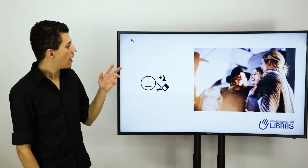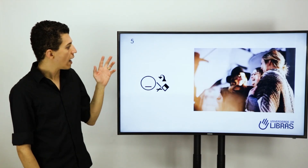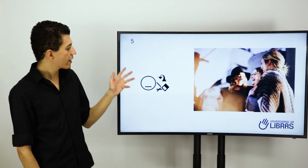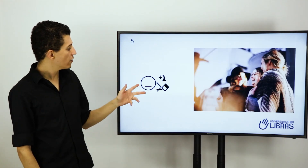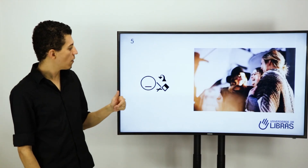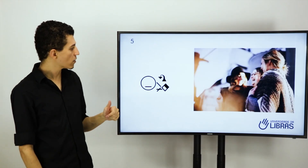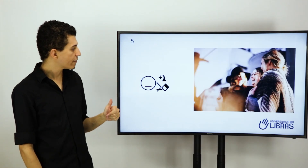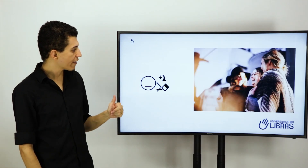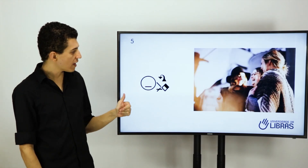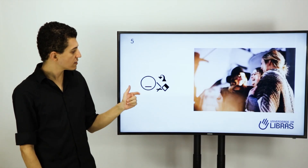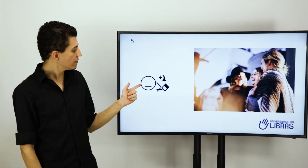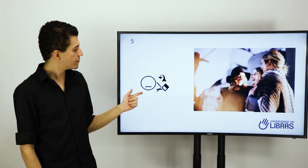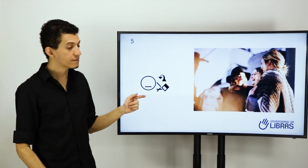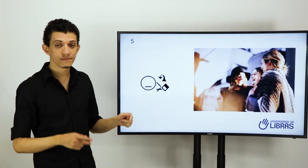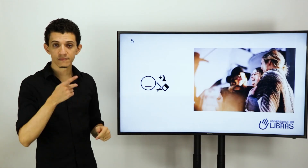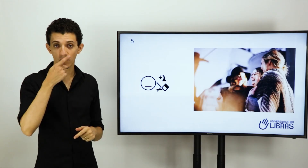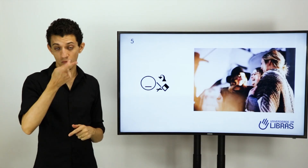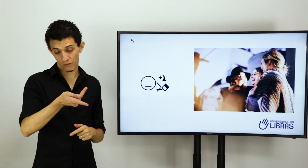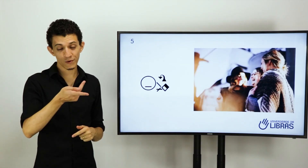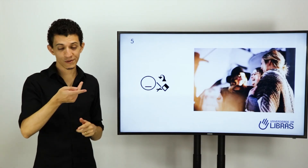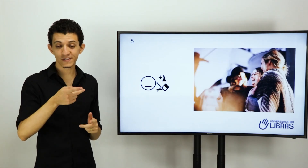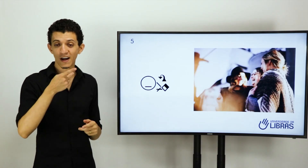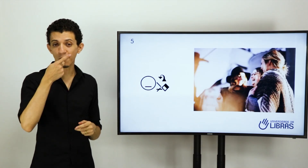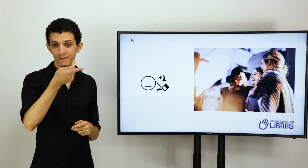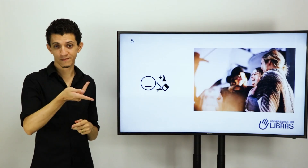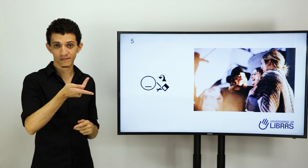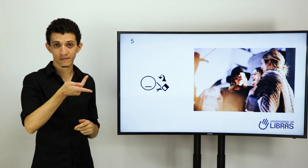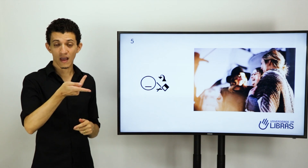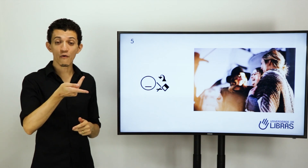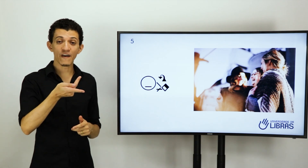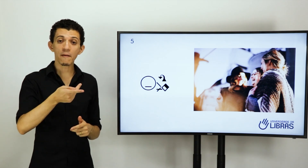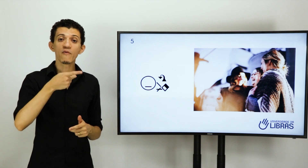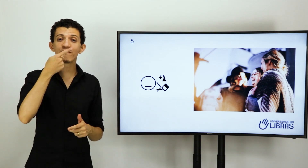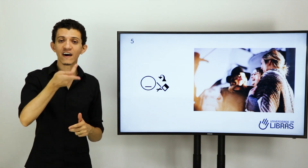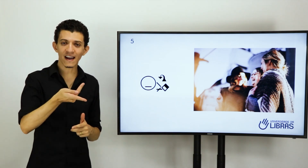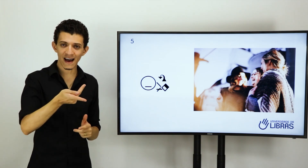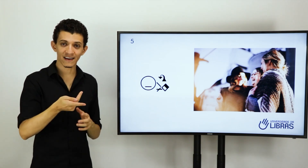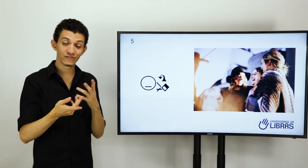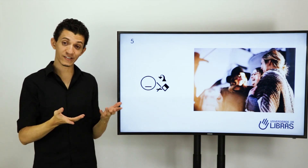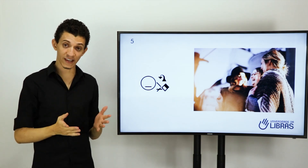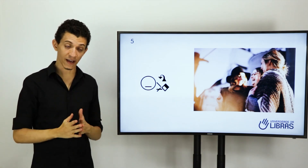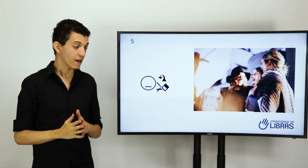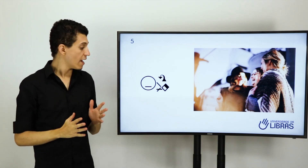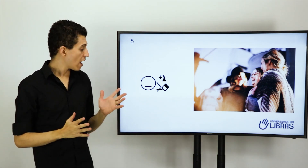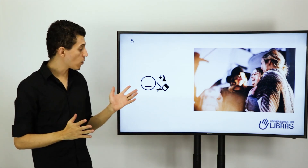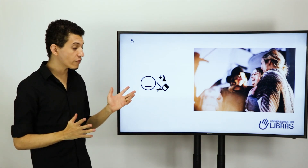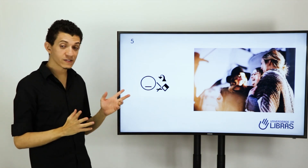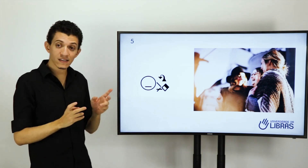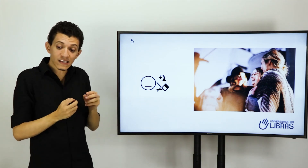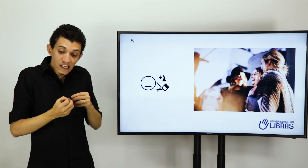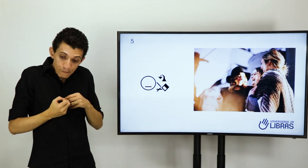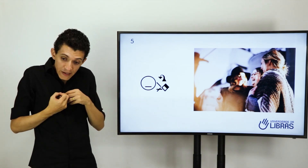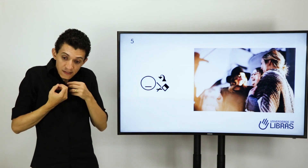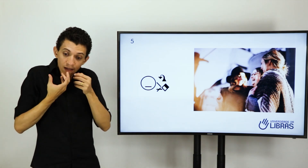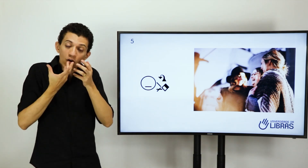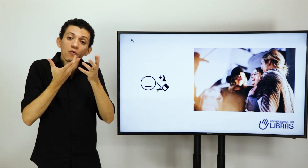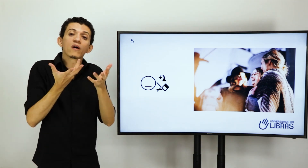Aqui uma outra frase, um outro sinal, é o verbo falar. Dizer. É quando você está expressando alguma